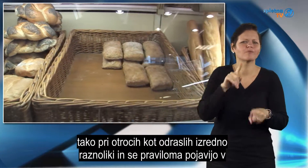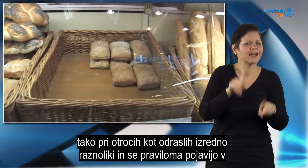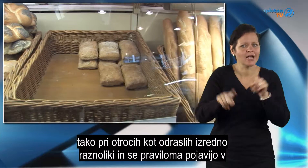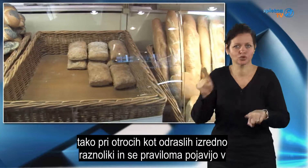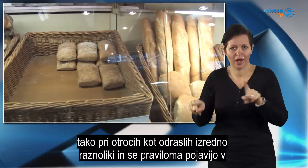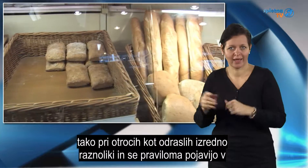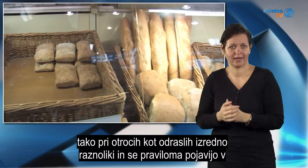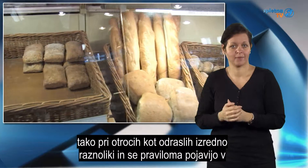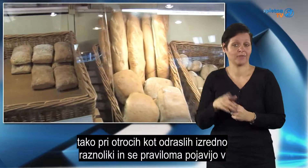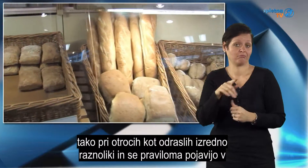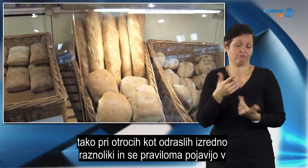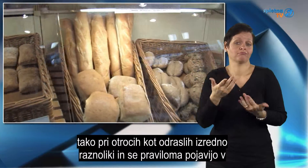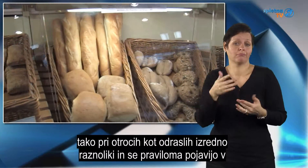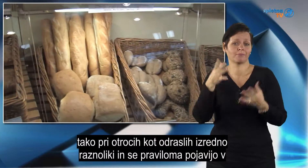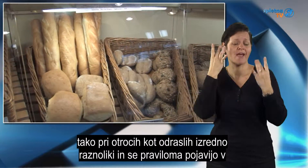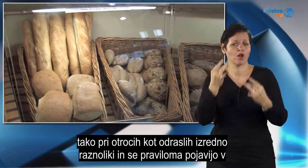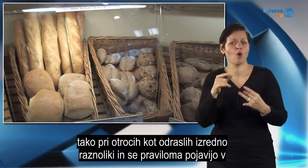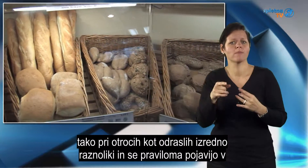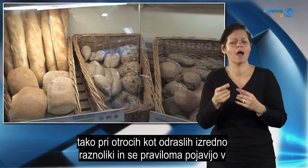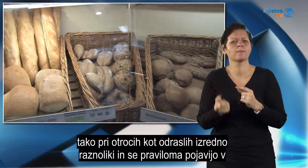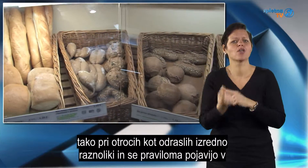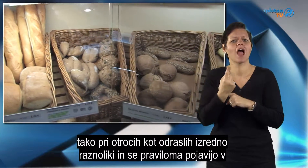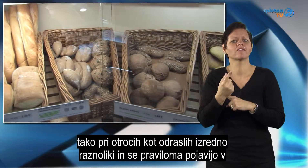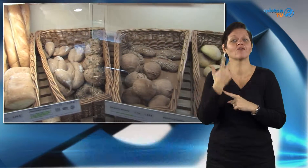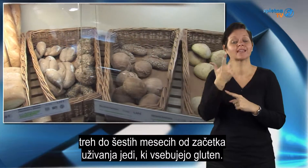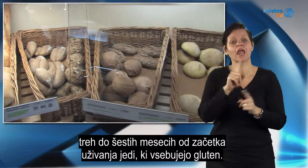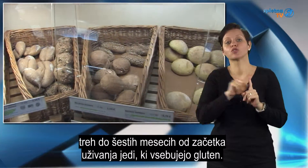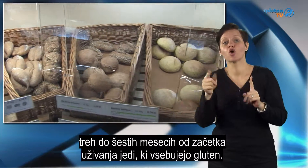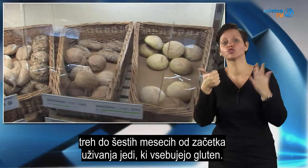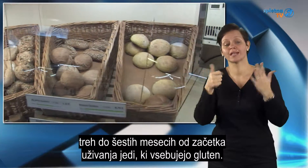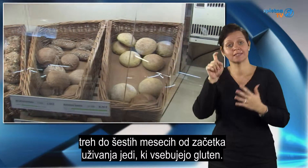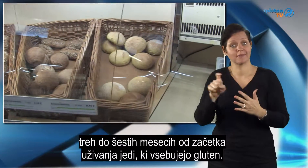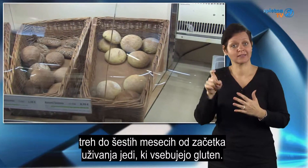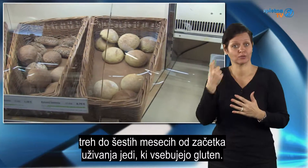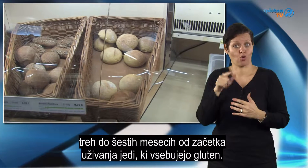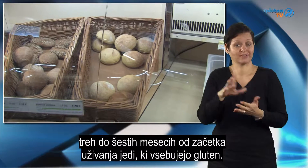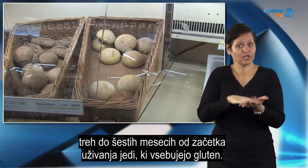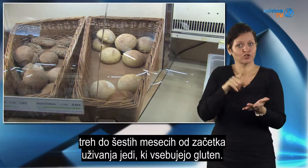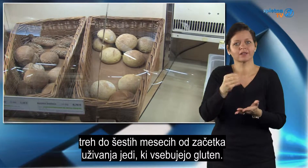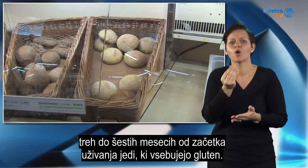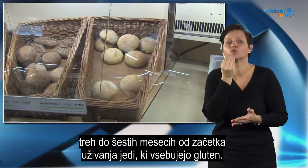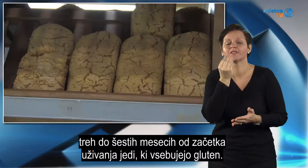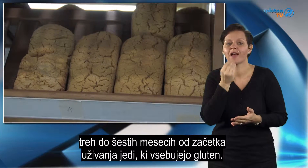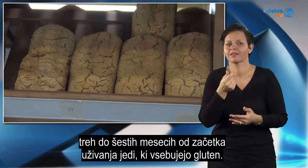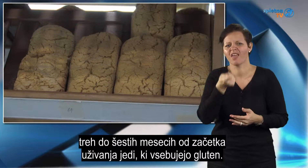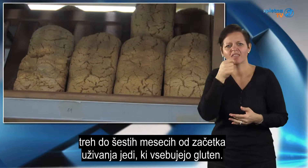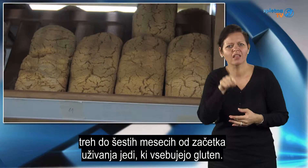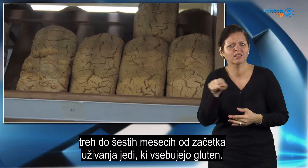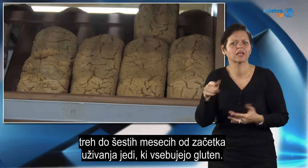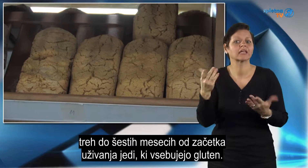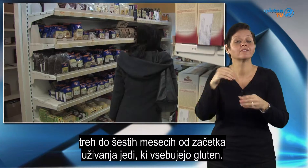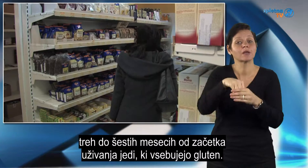izredno raznoliki in se praviloma pojavijo v 3 do 6 mesecih od začetka uživanja jedi, ki